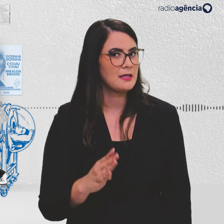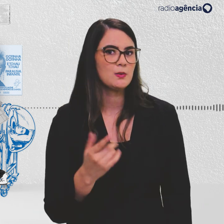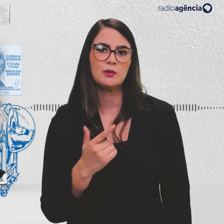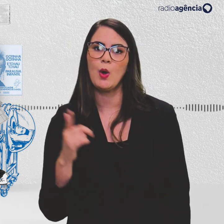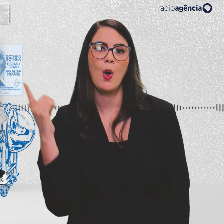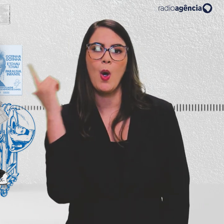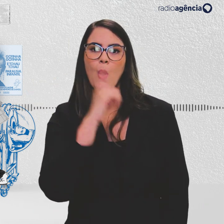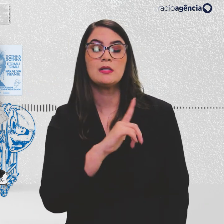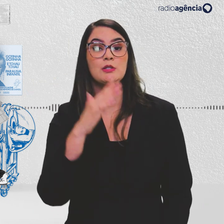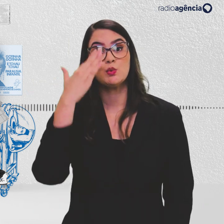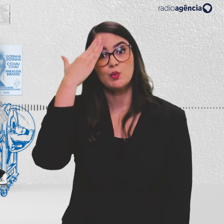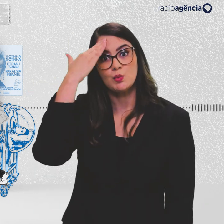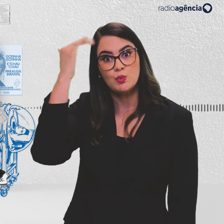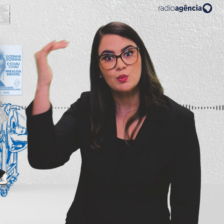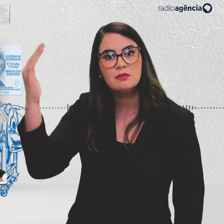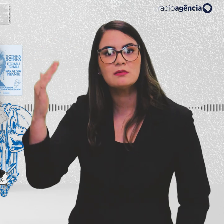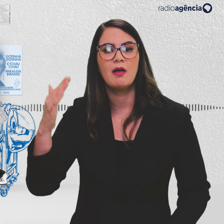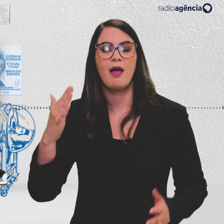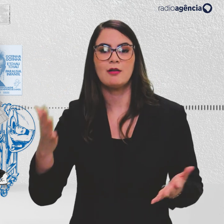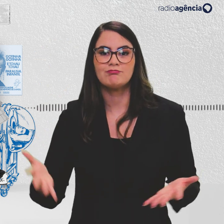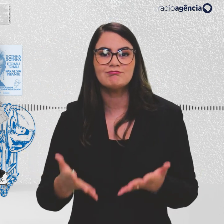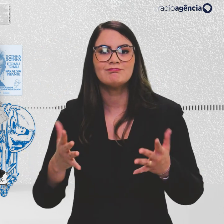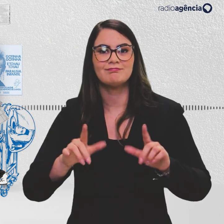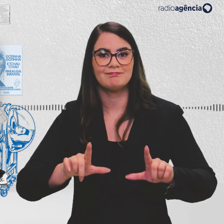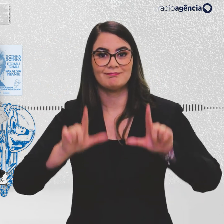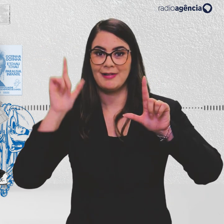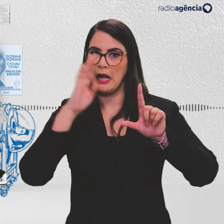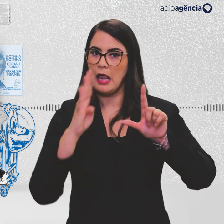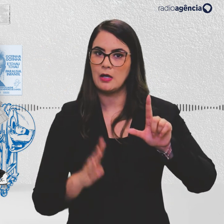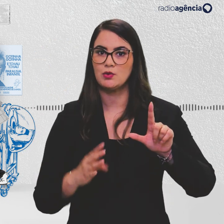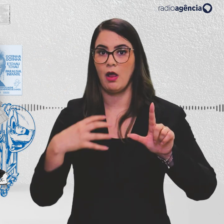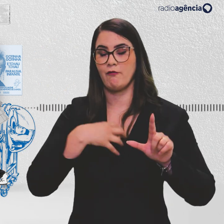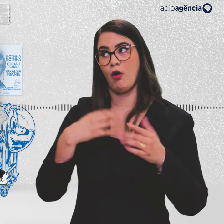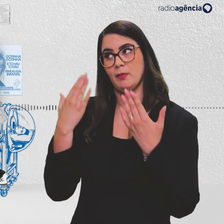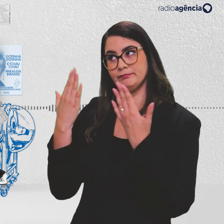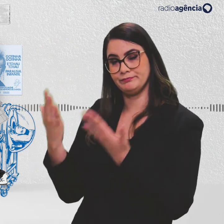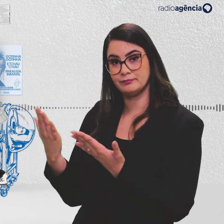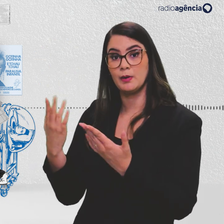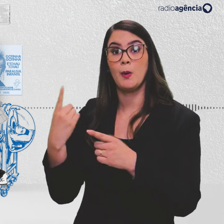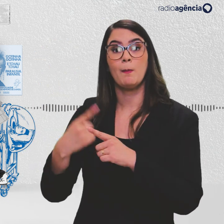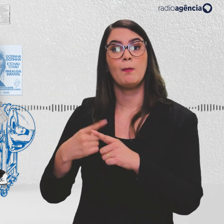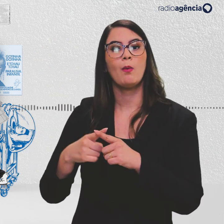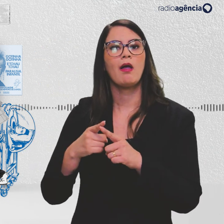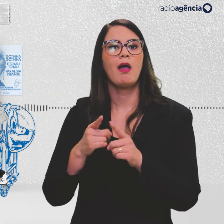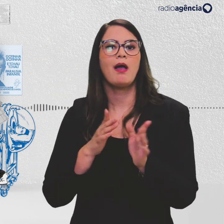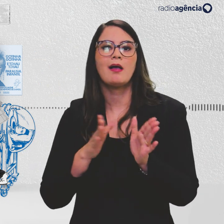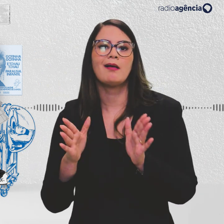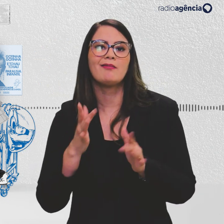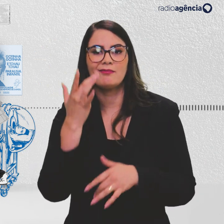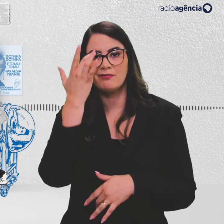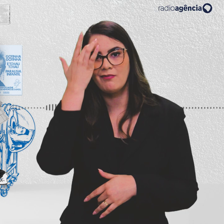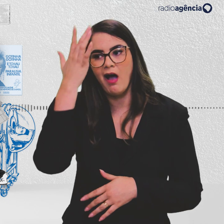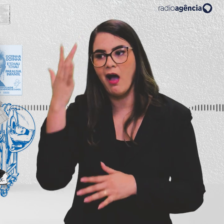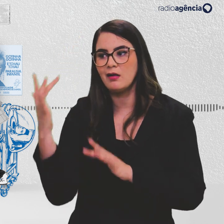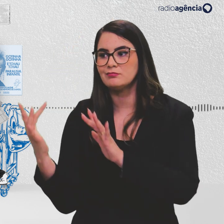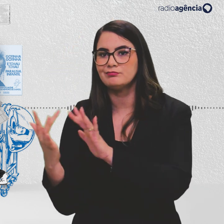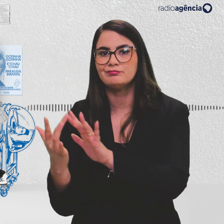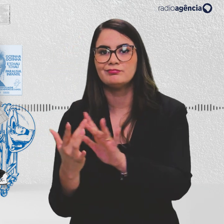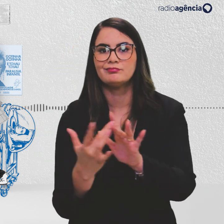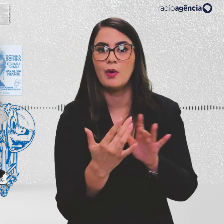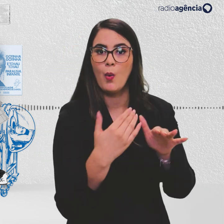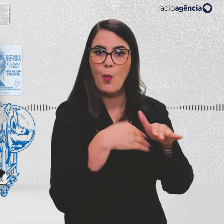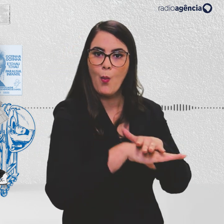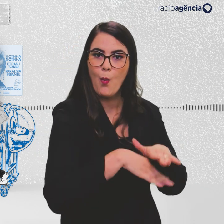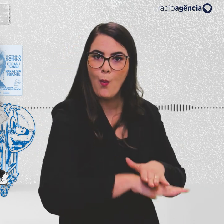teria alcançado sucesso nas campanhas nacionais sem essa forma de vacina. Porque ela é mais acessível e fácil de ser